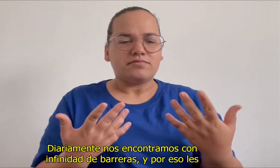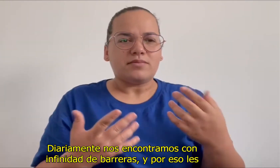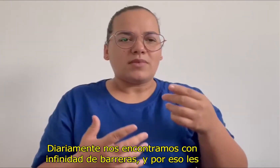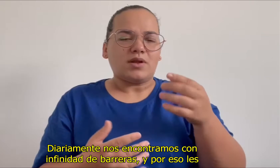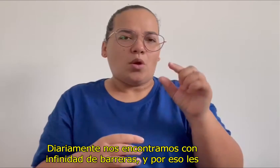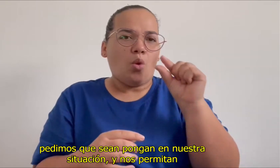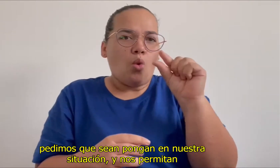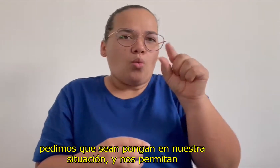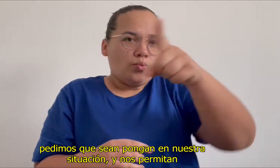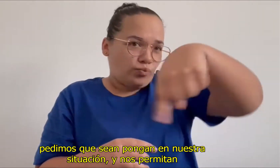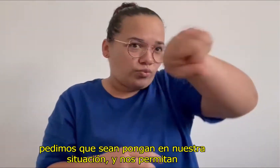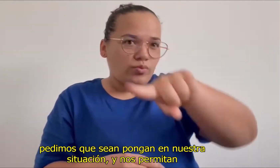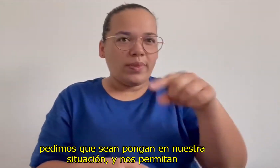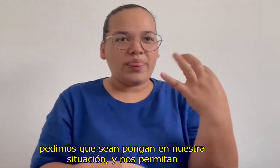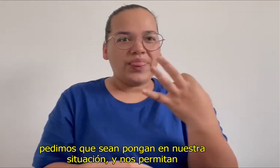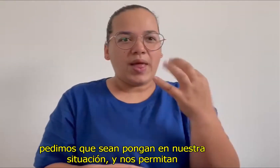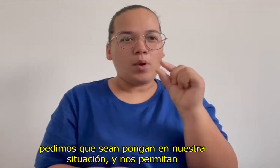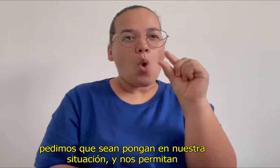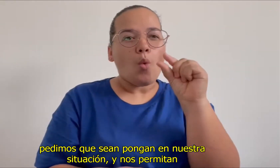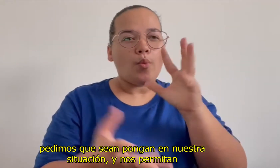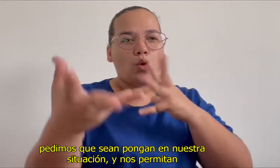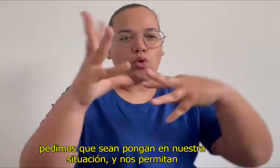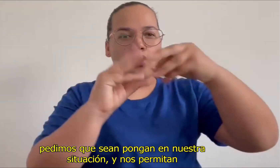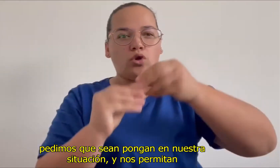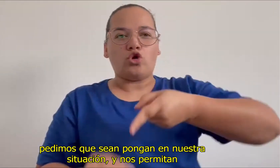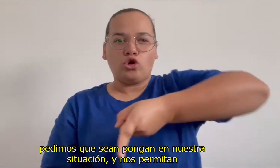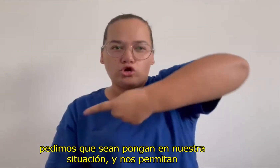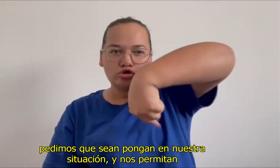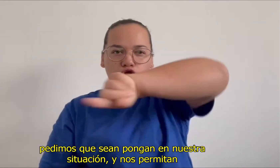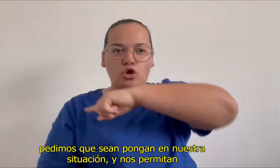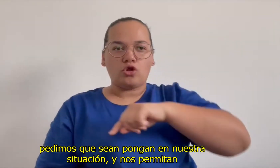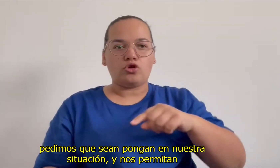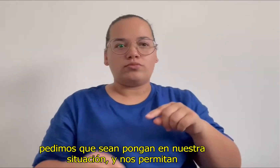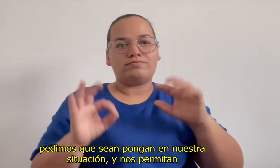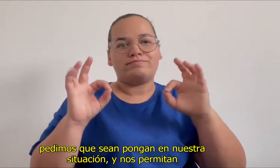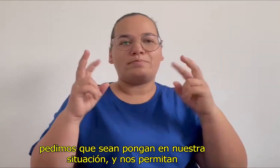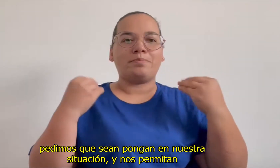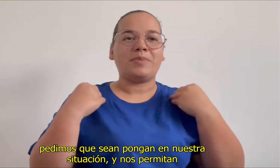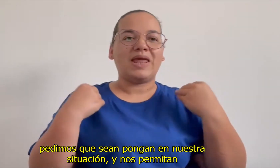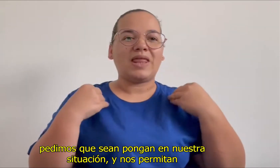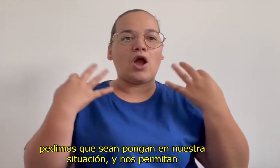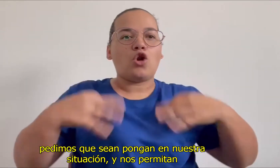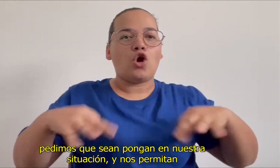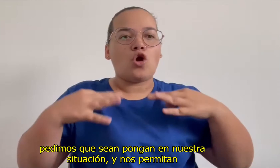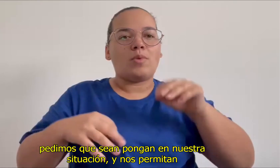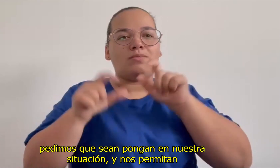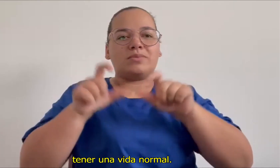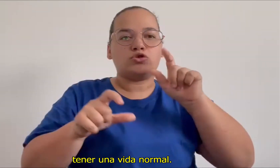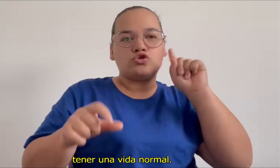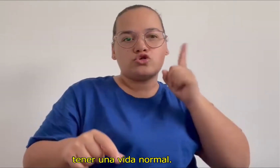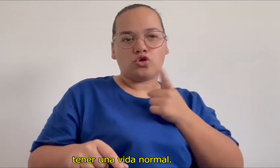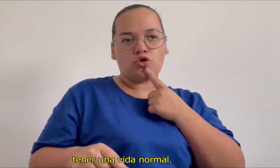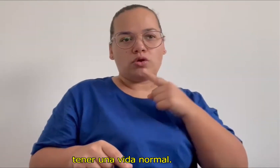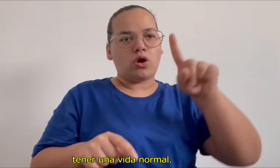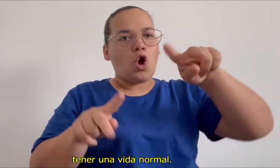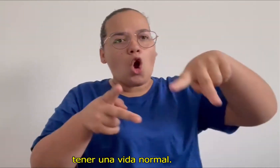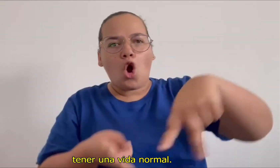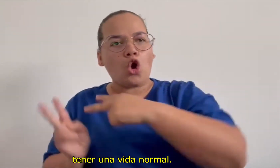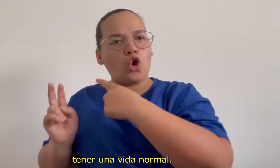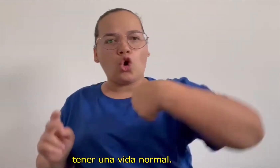y por eso les pedimos que se pongan en nuestra situación y nos permitan tener una vida